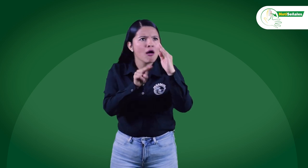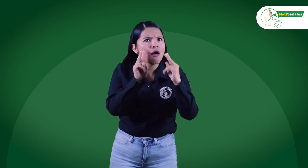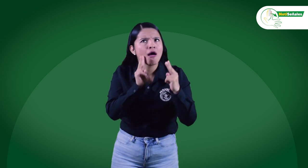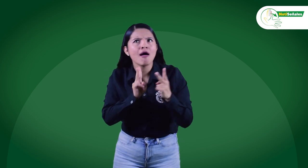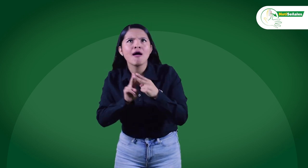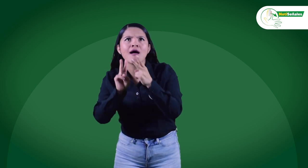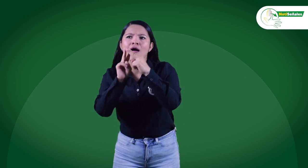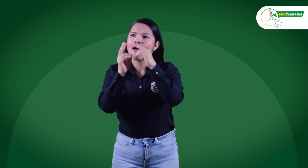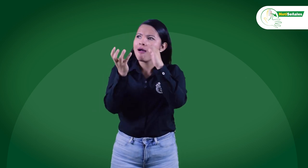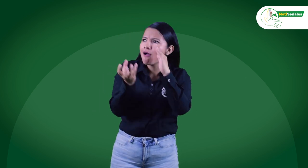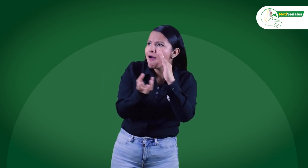federación.